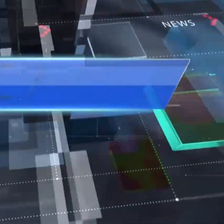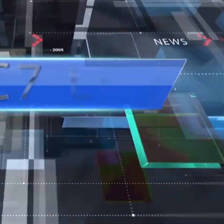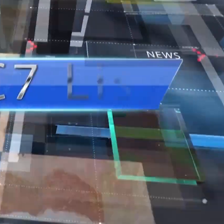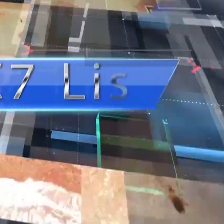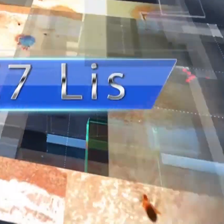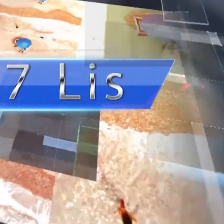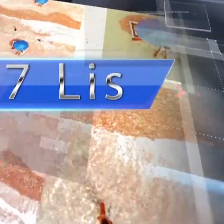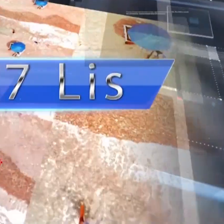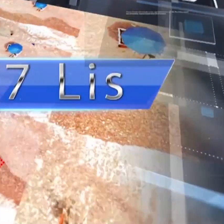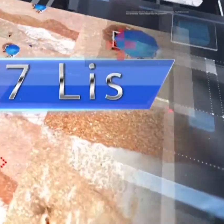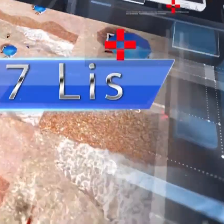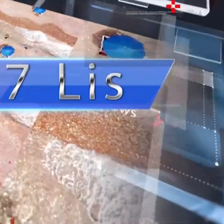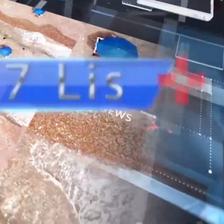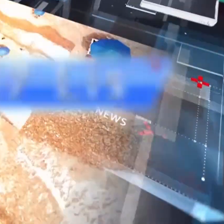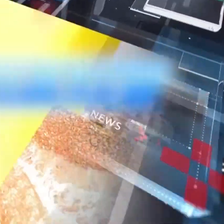Субтитры